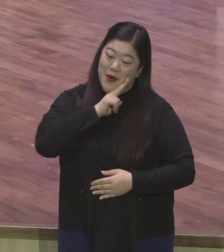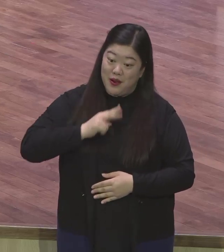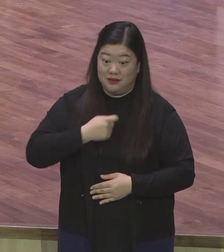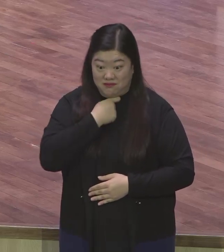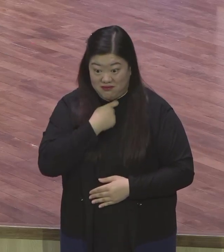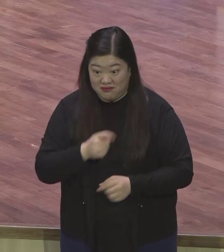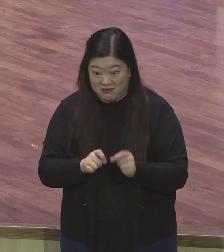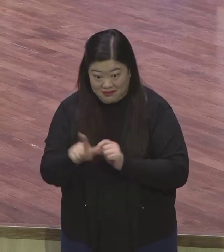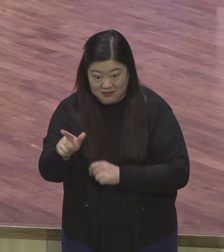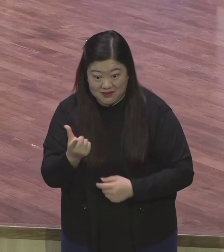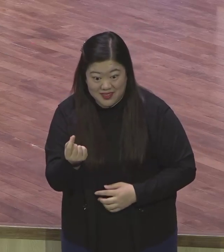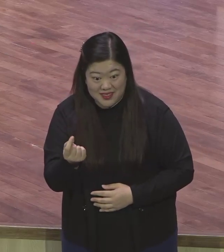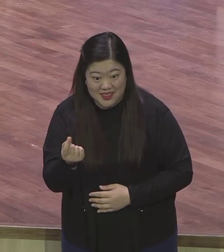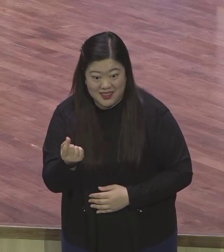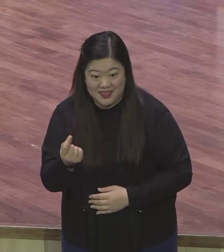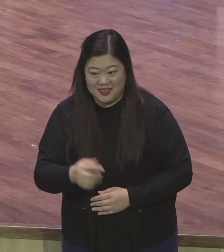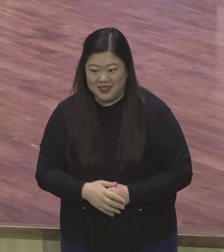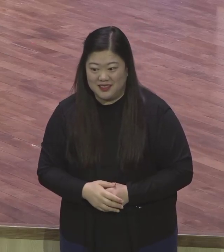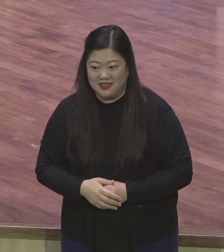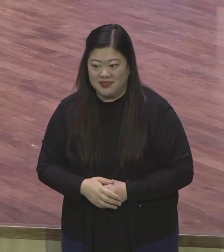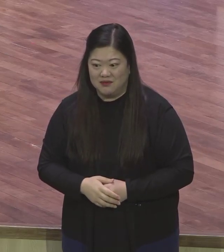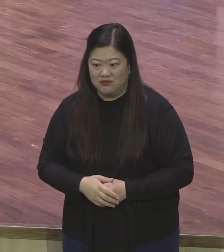죽어서 그렇게 천국을 가고 싶다.